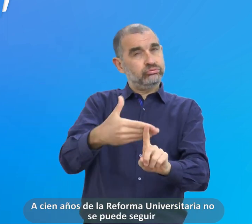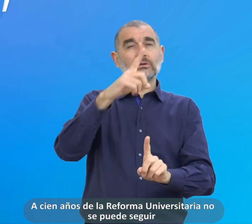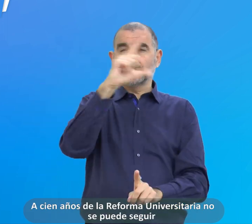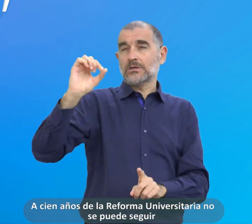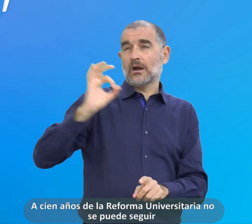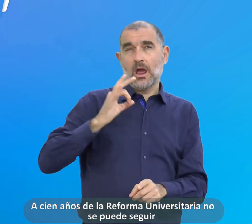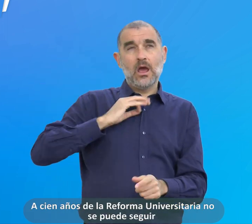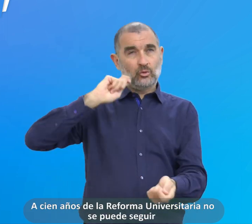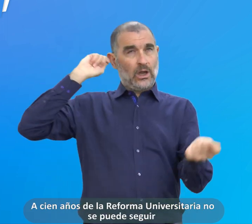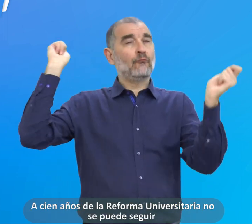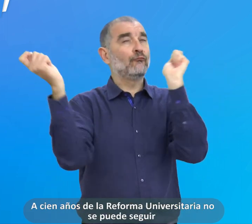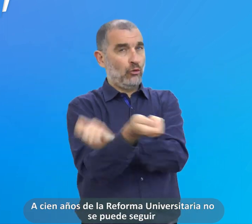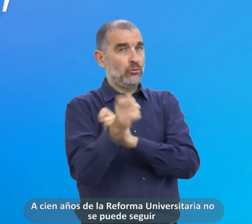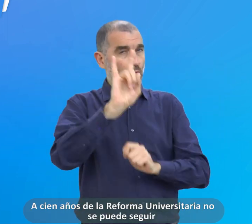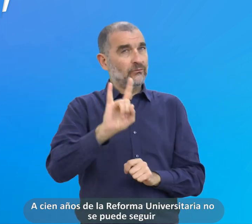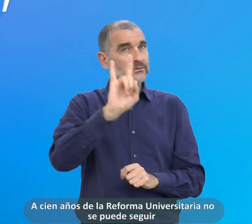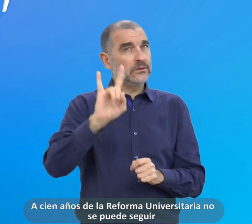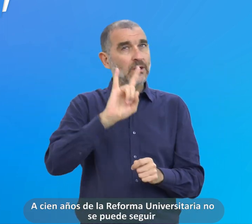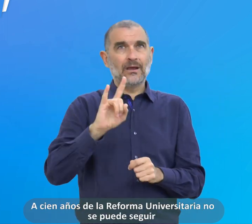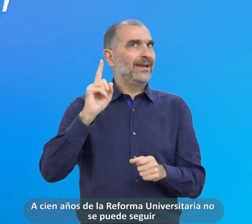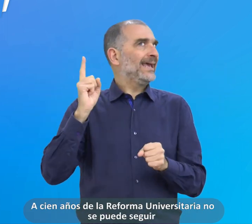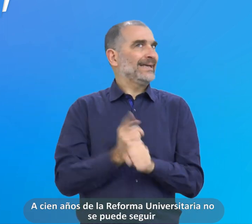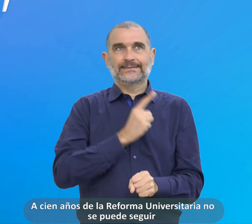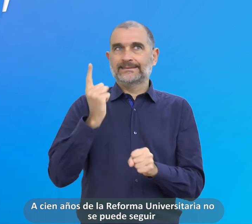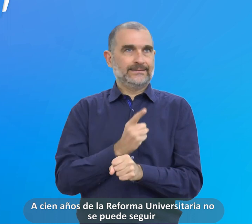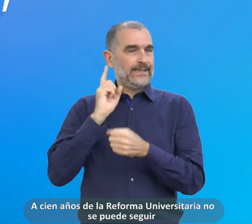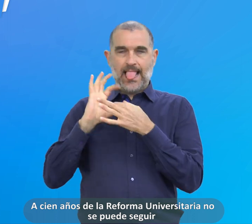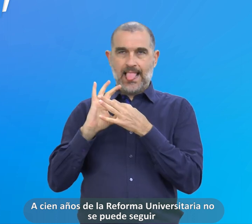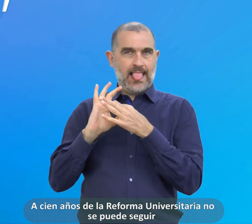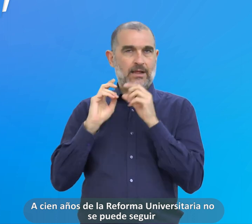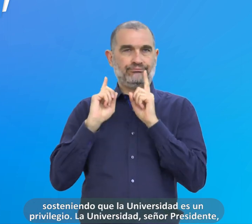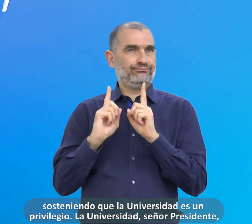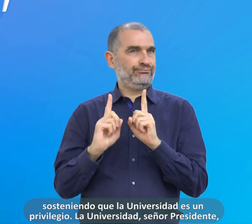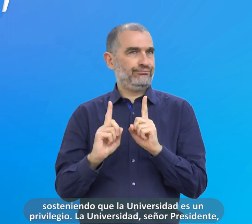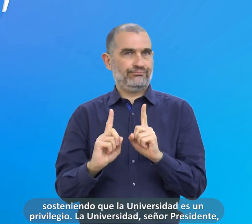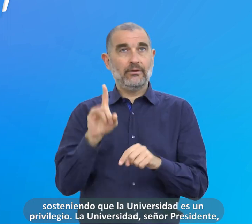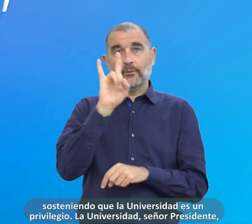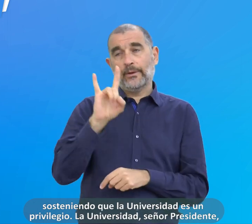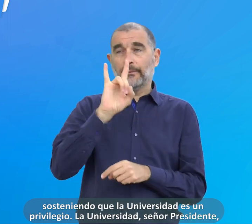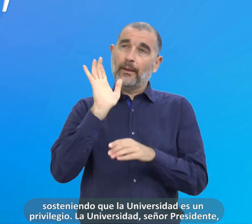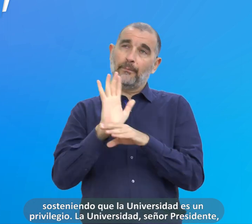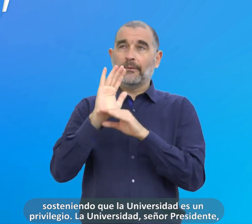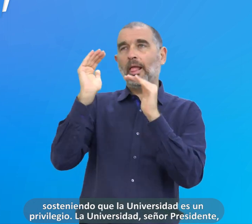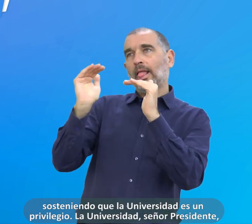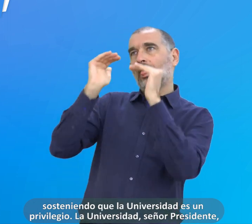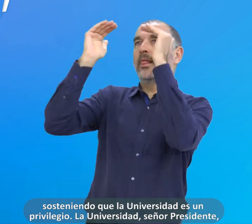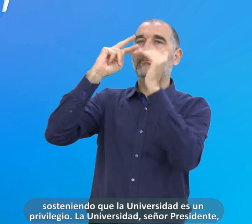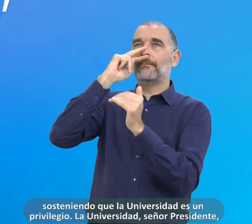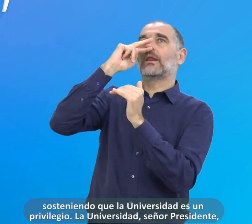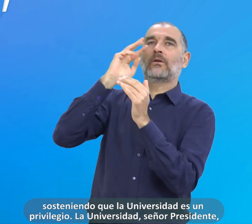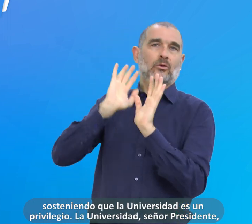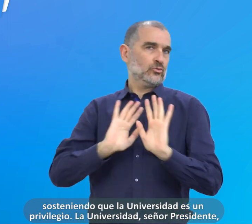a 100 años de la reforma universitaria no se puede seguir sosteniendo que la universidad es